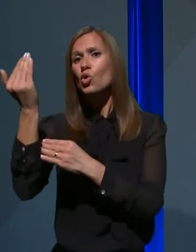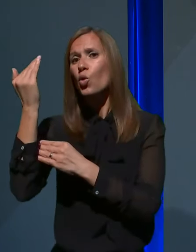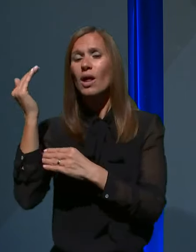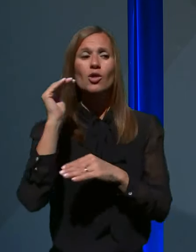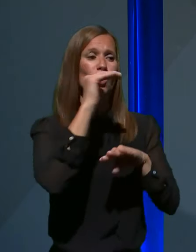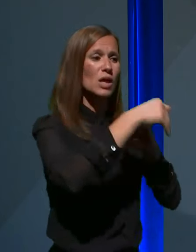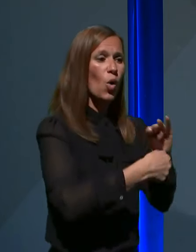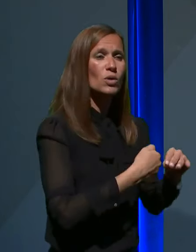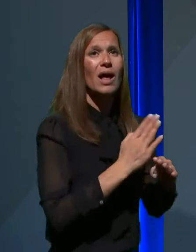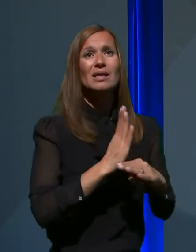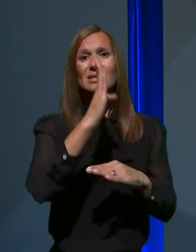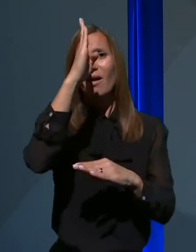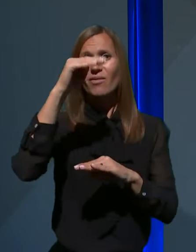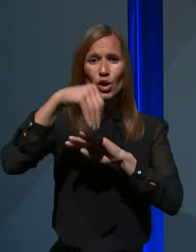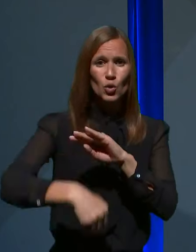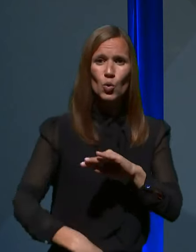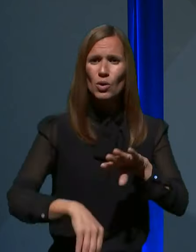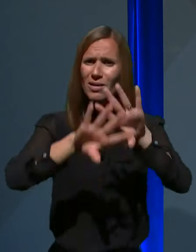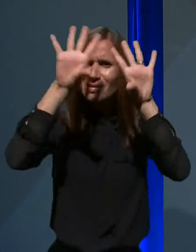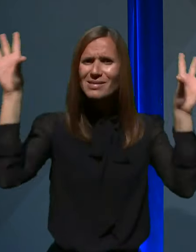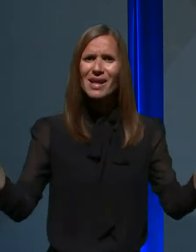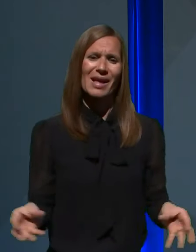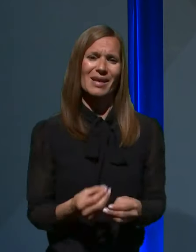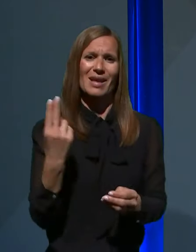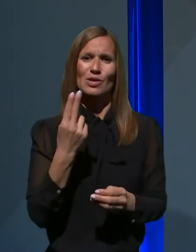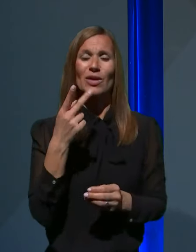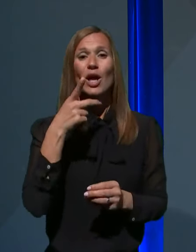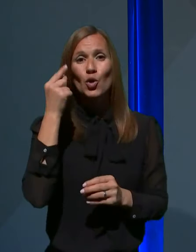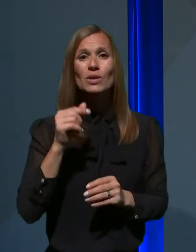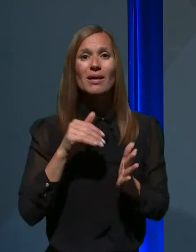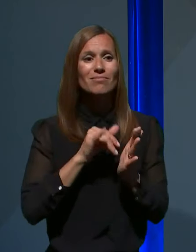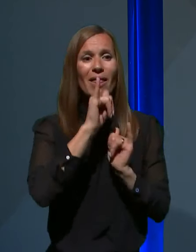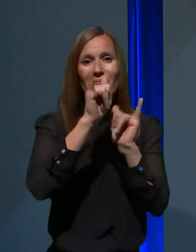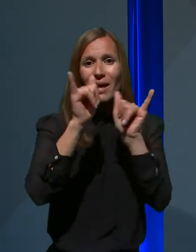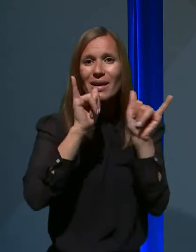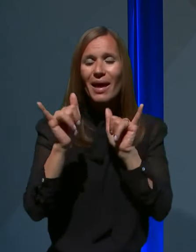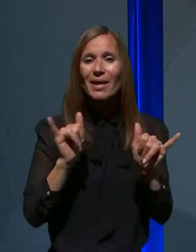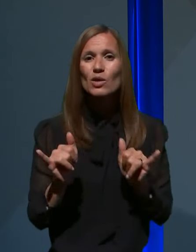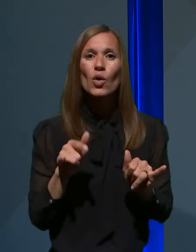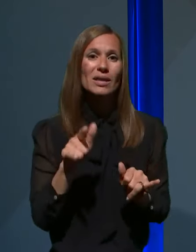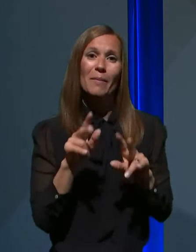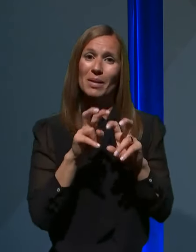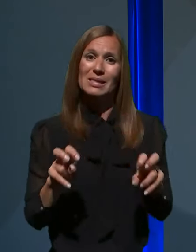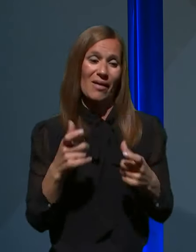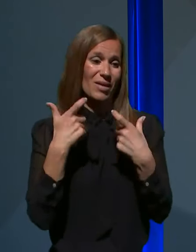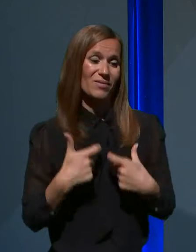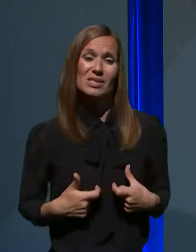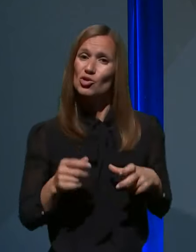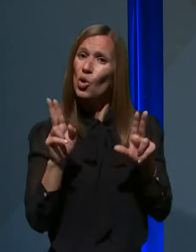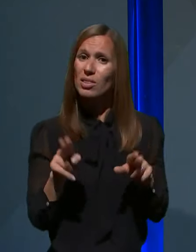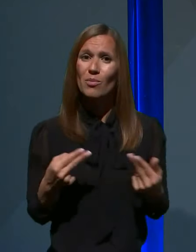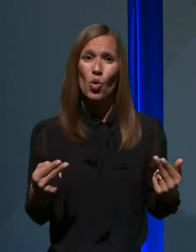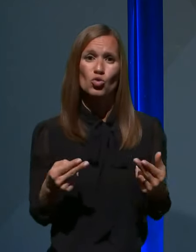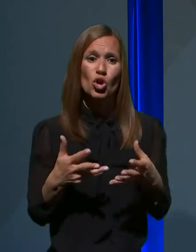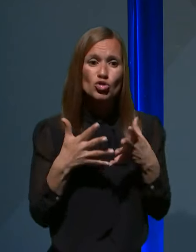in sevra in juga, se pravi, ljudje bodo morali biti res na terenu in te preiskave fizično ni mogoče širiti in